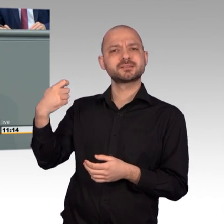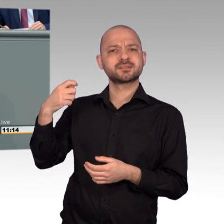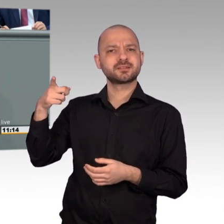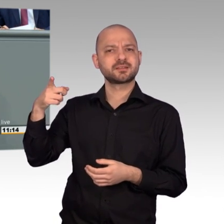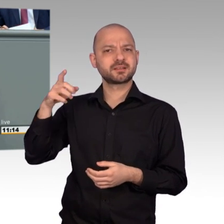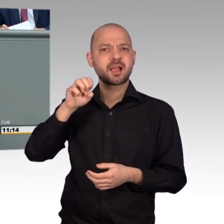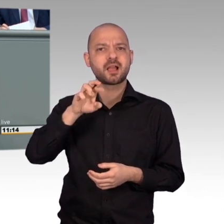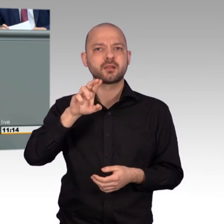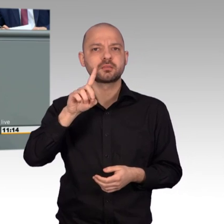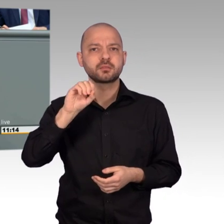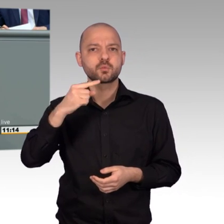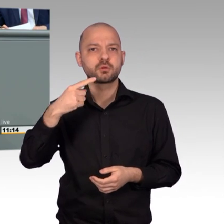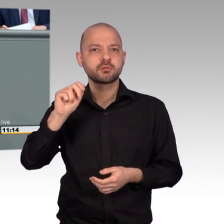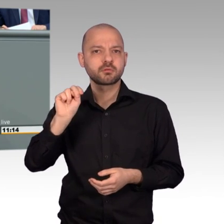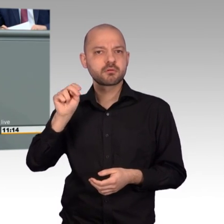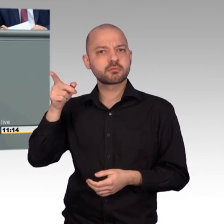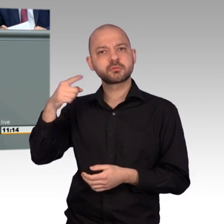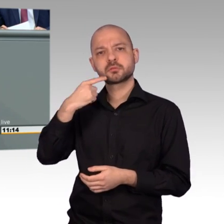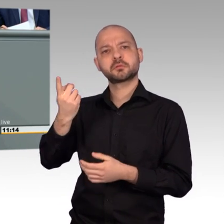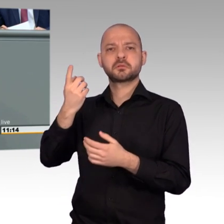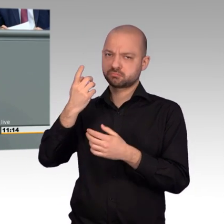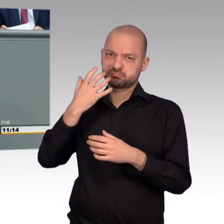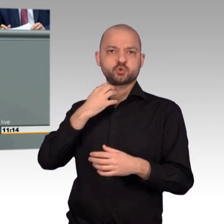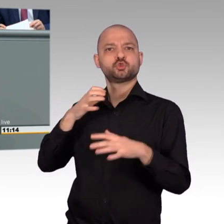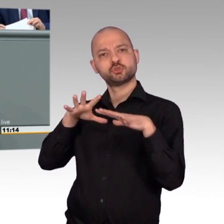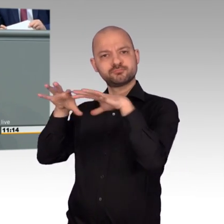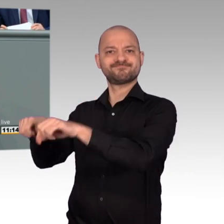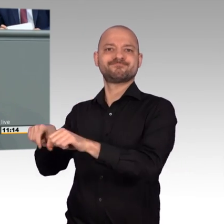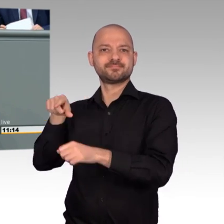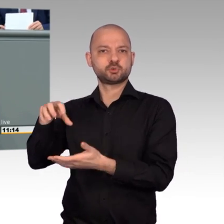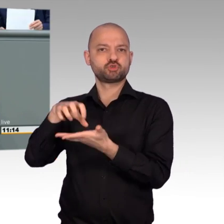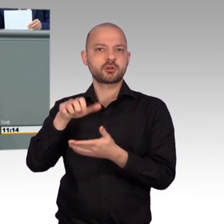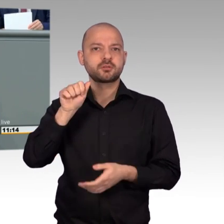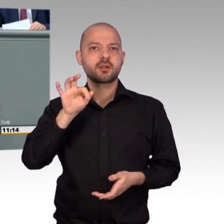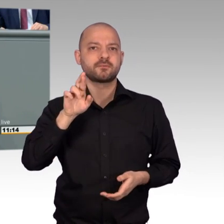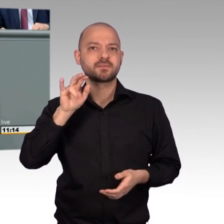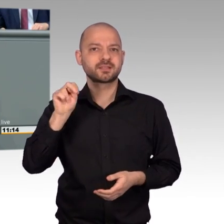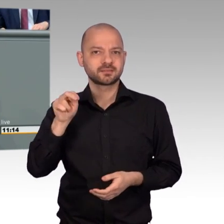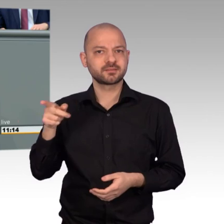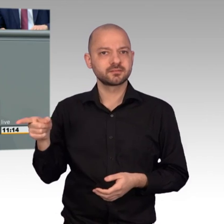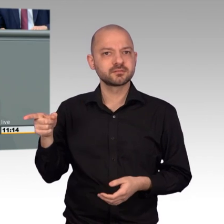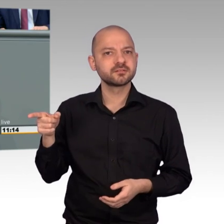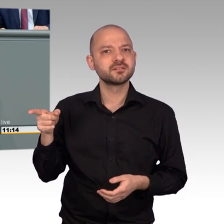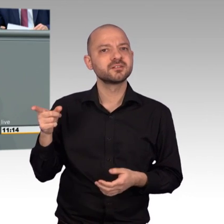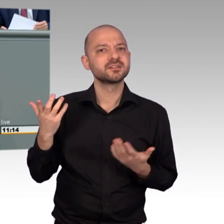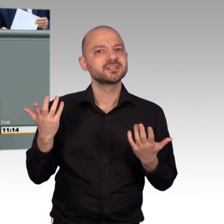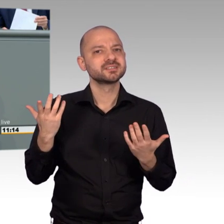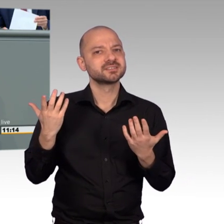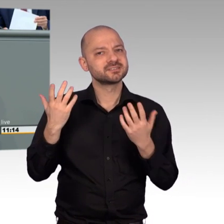Präsident Erdogan eine Belagerung Afrins ankündigt, dann ist das mehr als der legitime Einsatz gegen